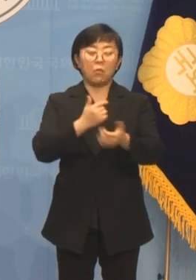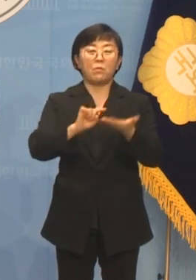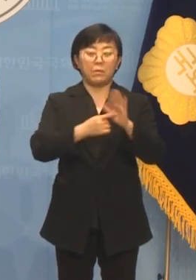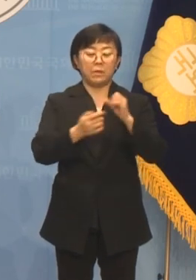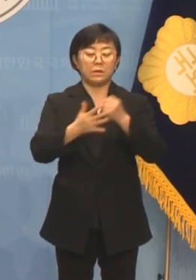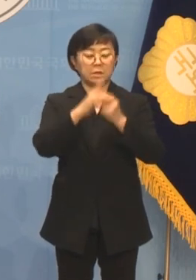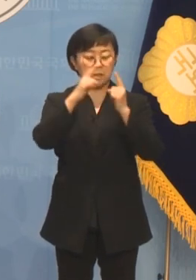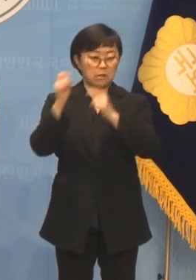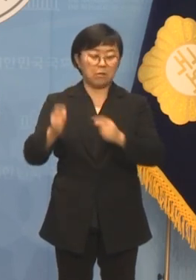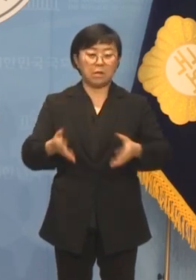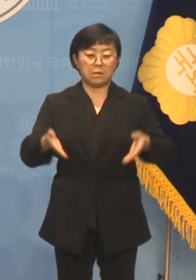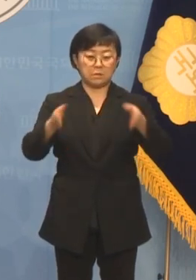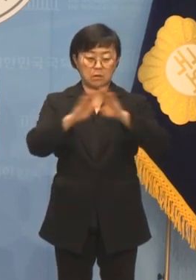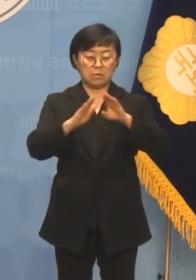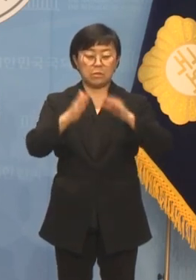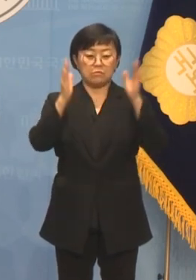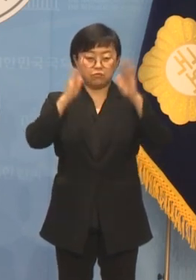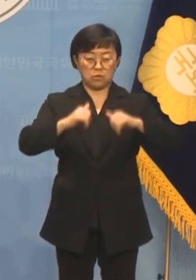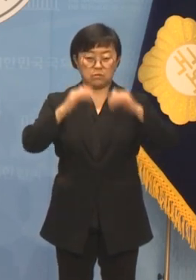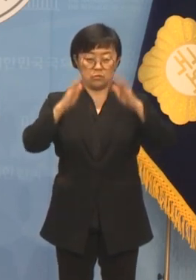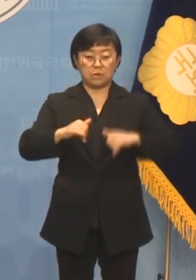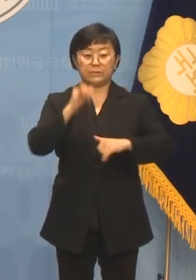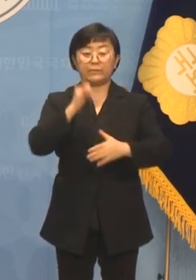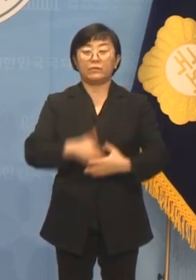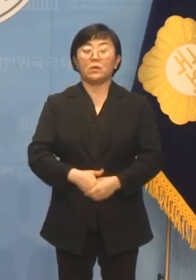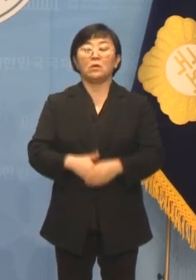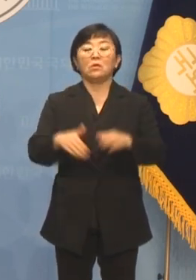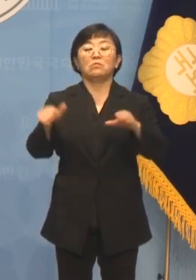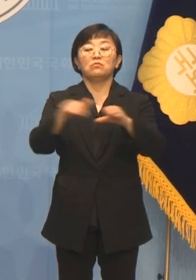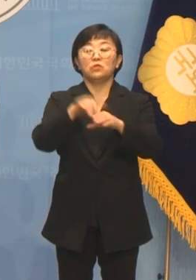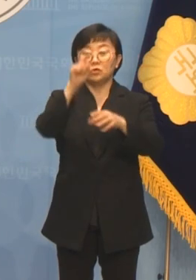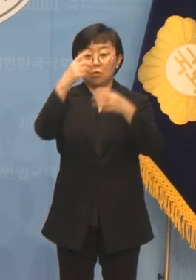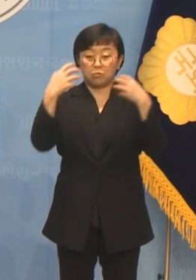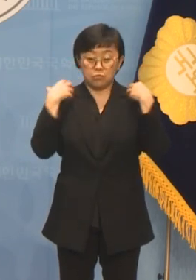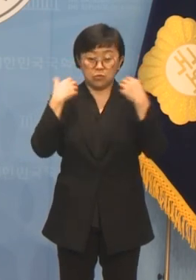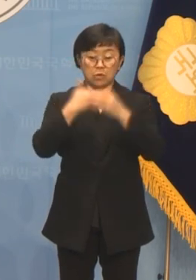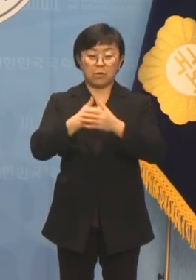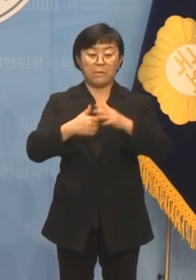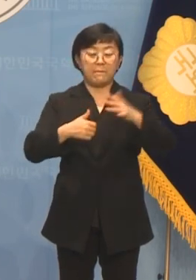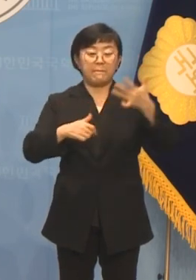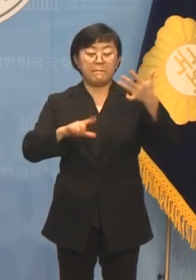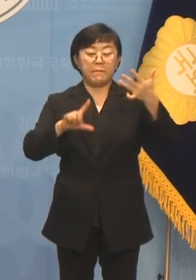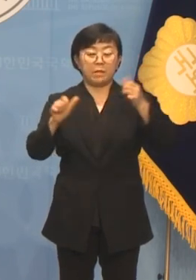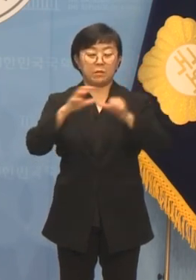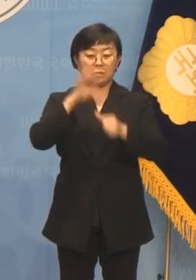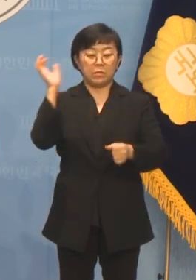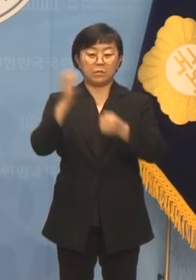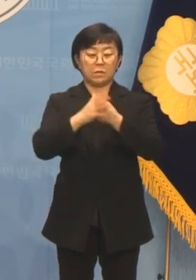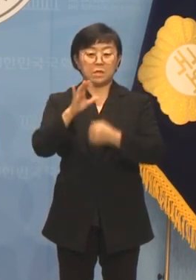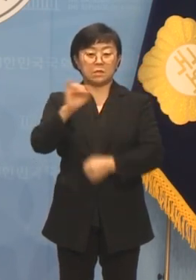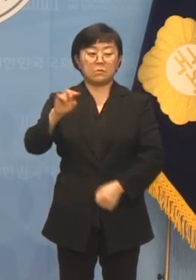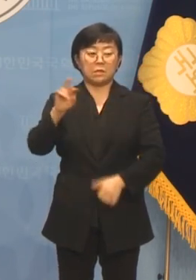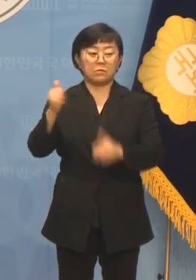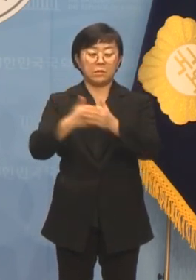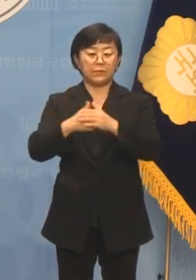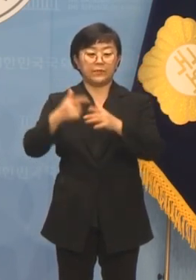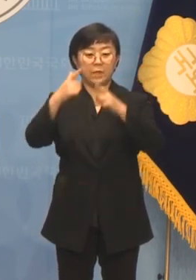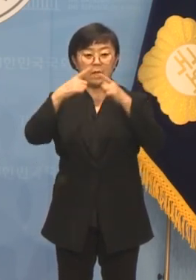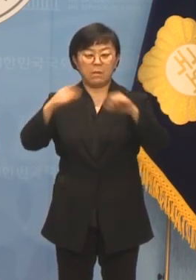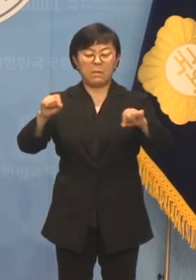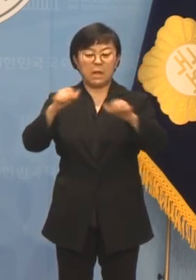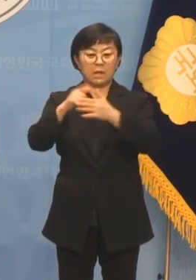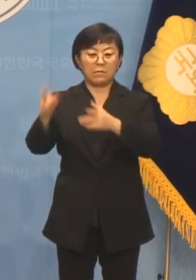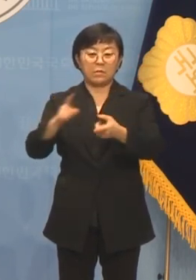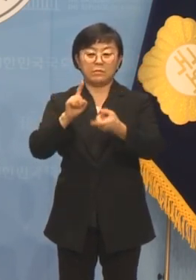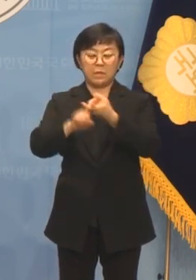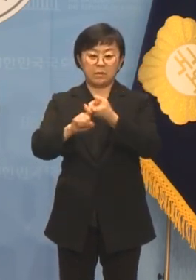번번이 무산되었습니다. 문재인 정권의 강목 회장은 이승만 대통령을 친일파로 매도하며